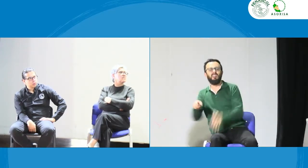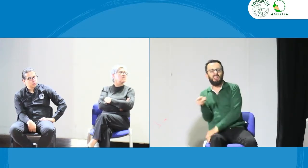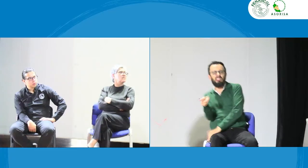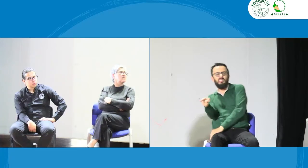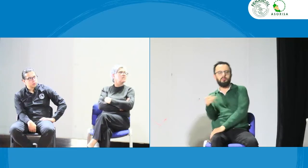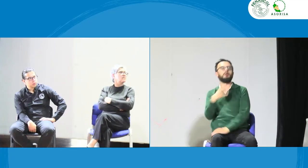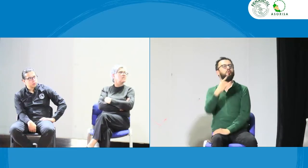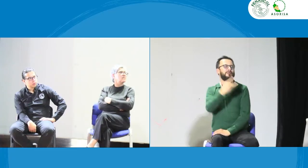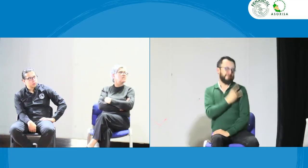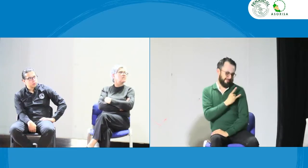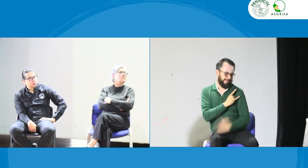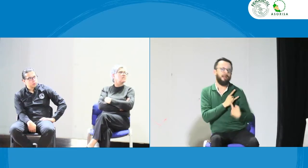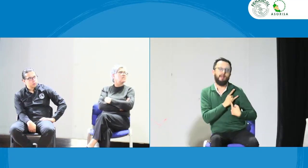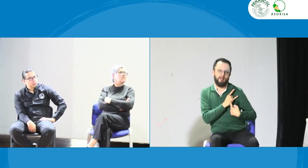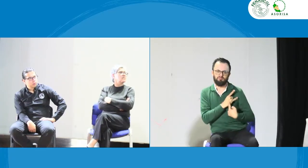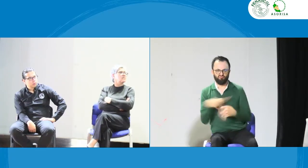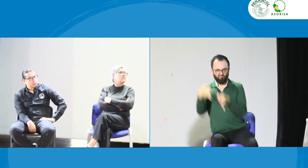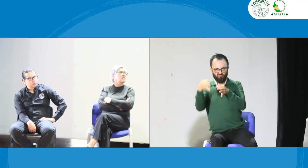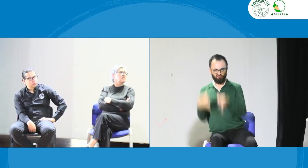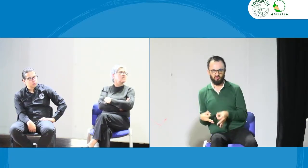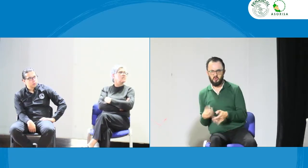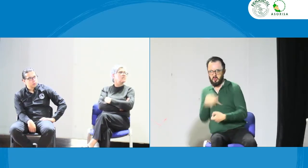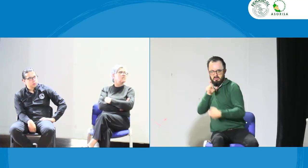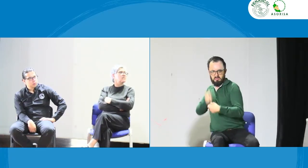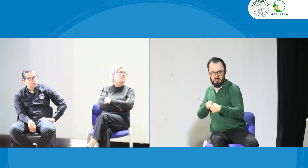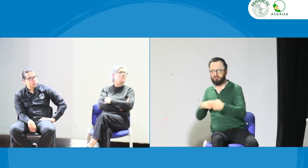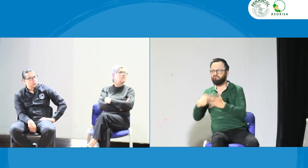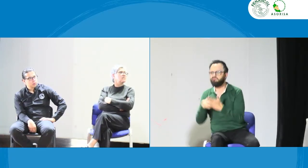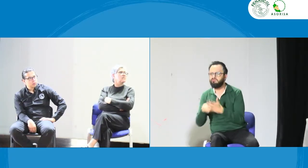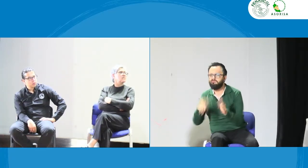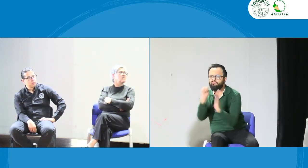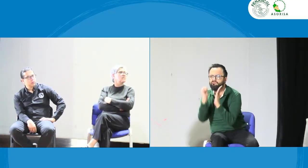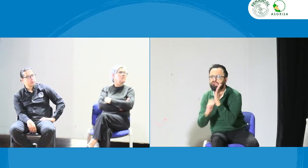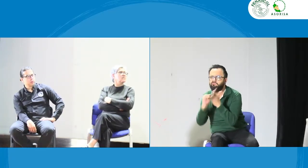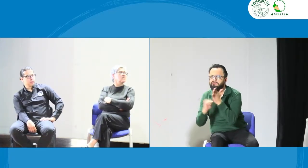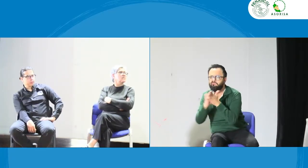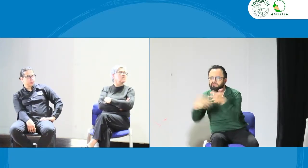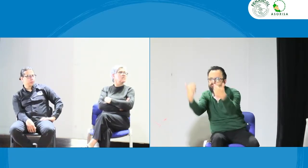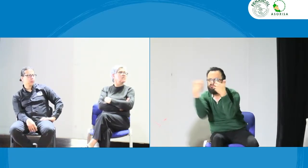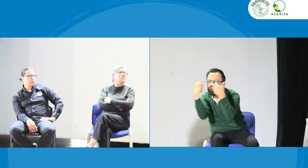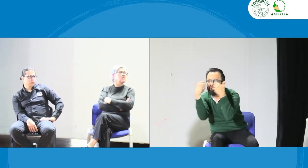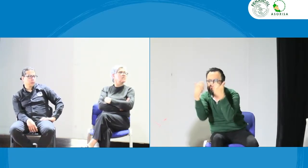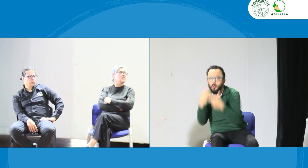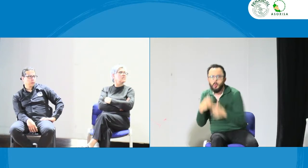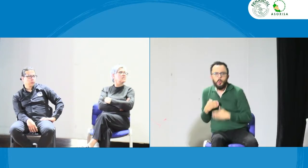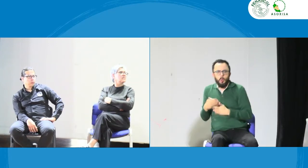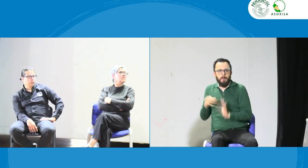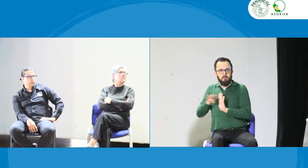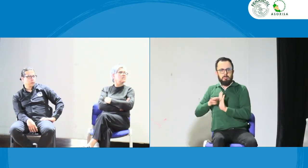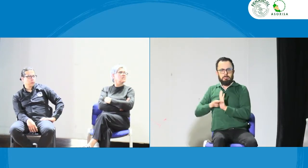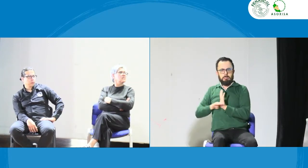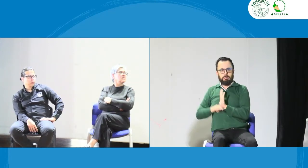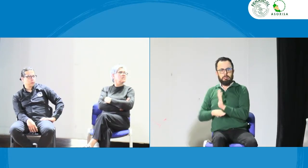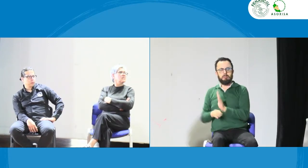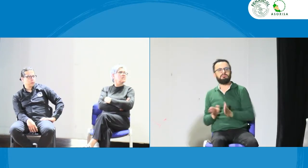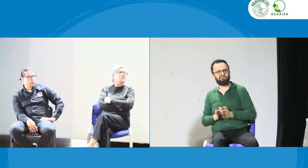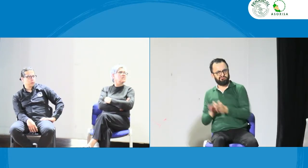Y a qué nos referimos cuando hablamos de formación formal. Es toda la formación que se da en la academia, en las universidades,